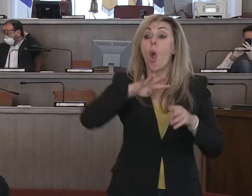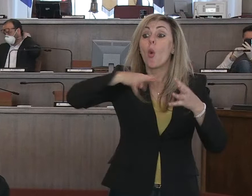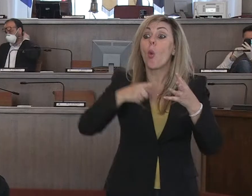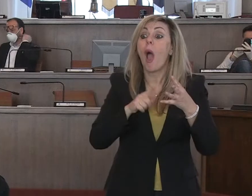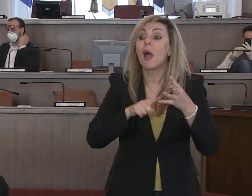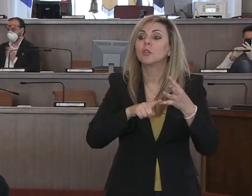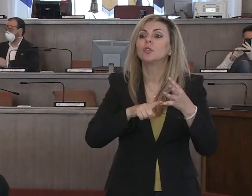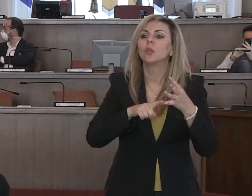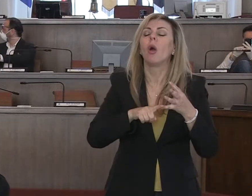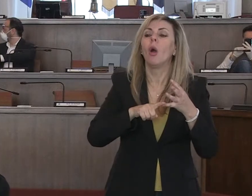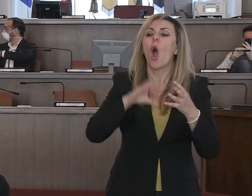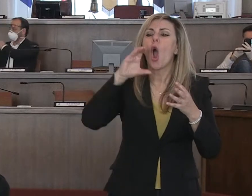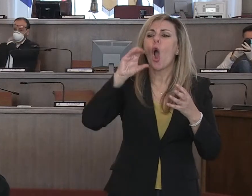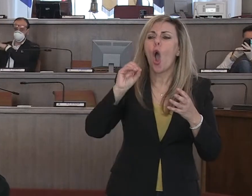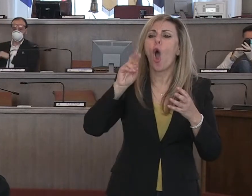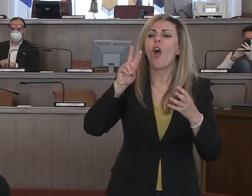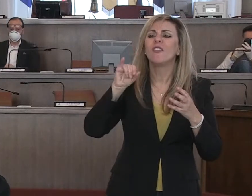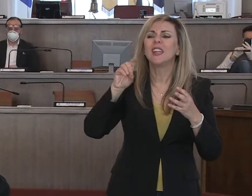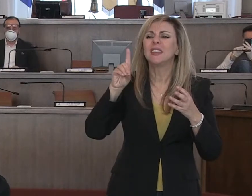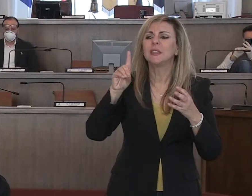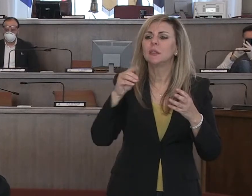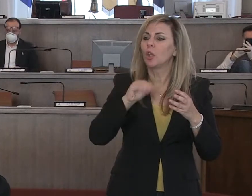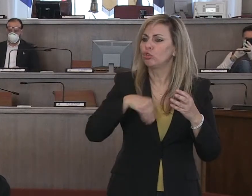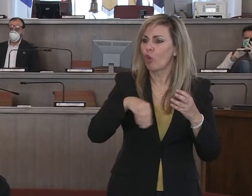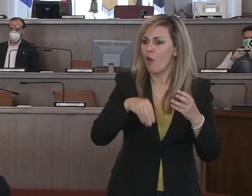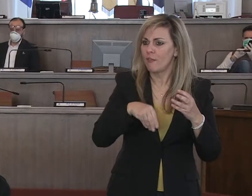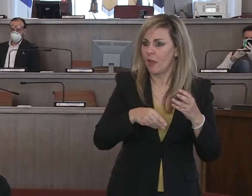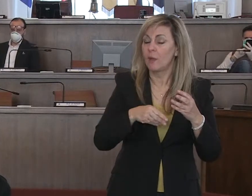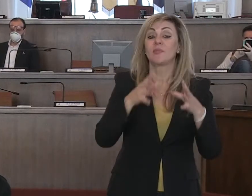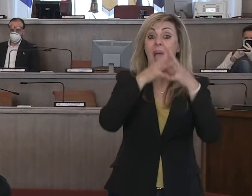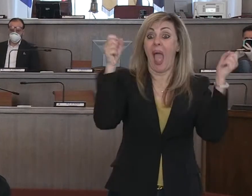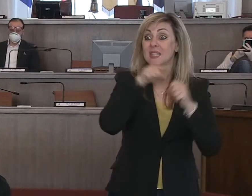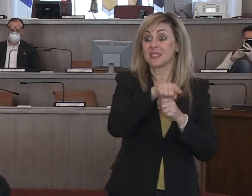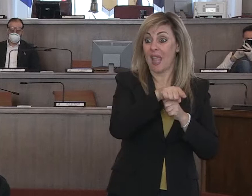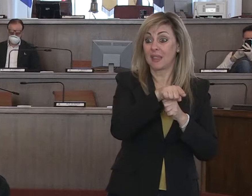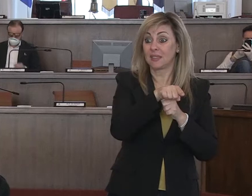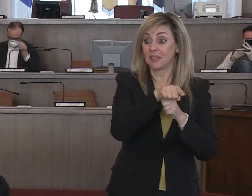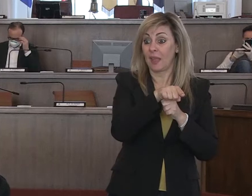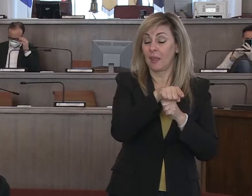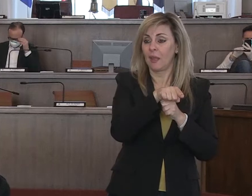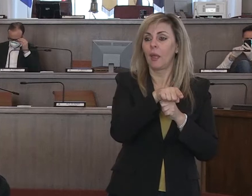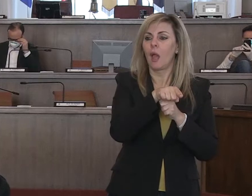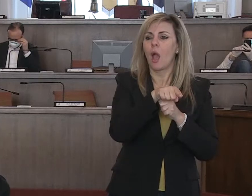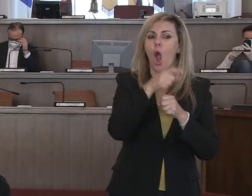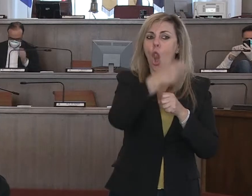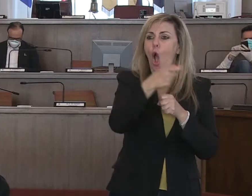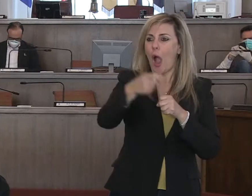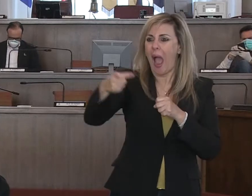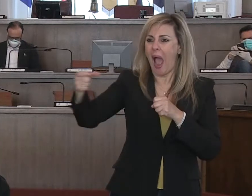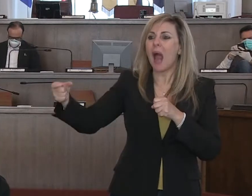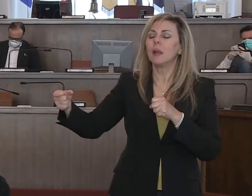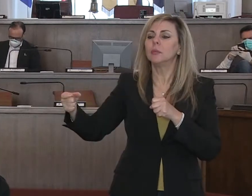i Covid. Abbiamo individuato o meglio le aziende sanitarie locali hanno